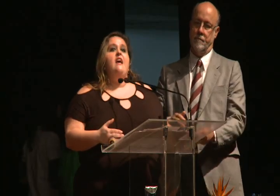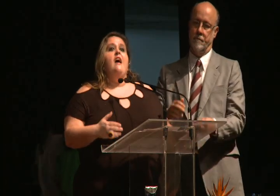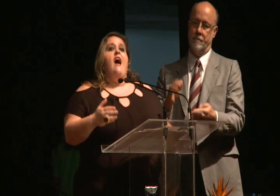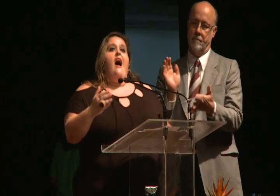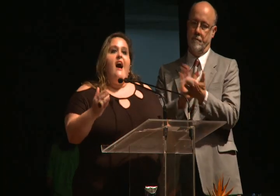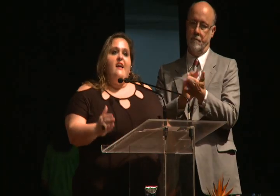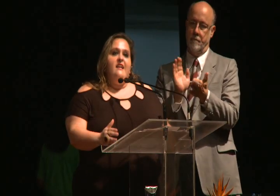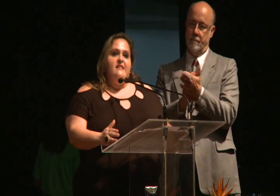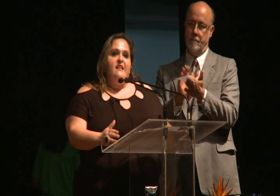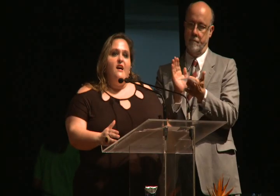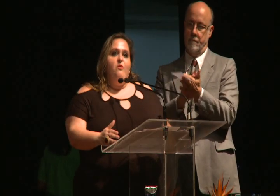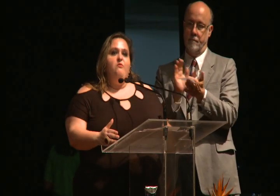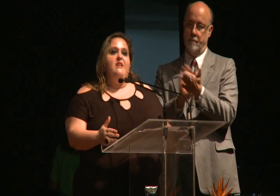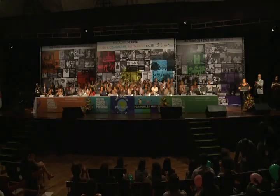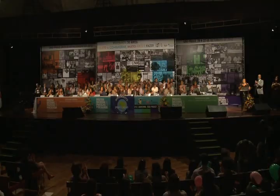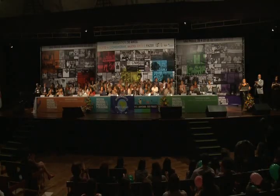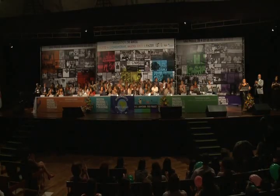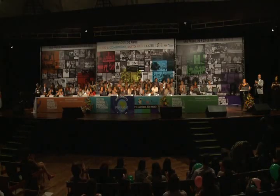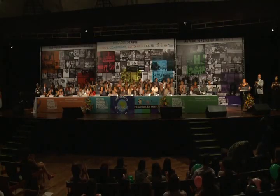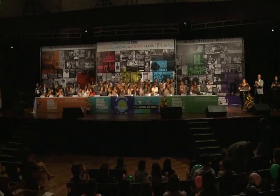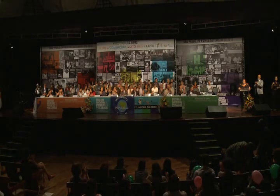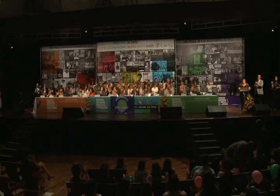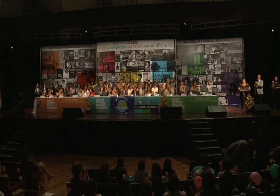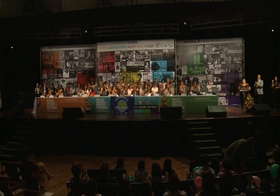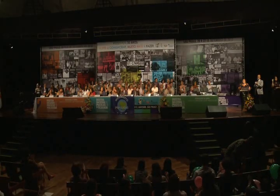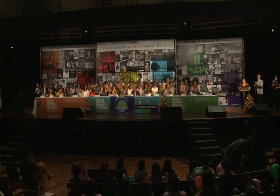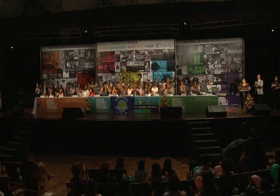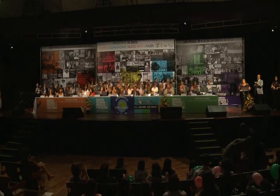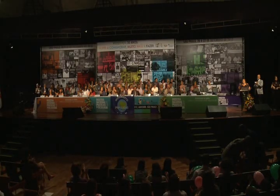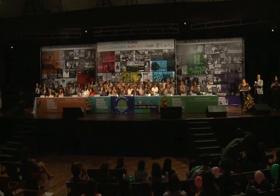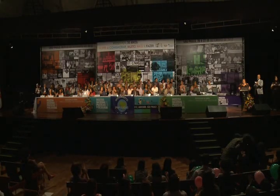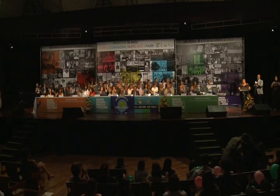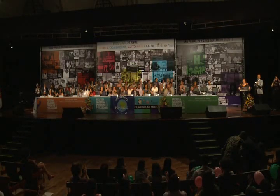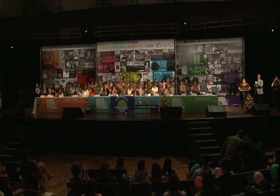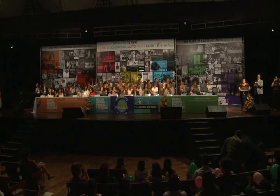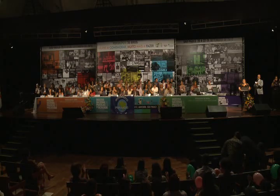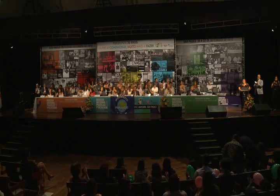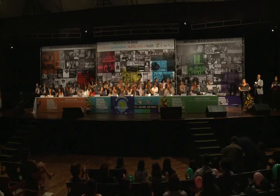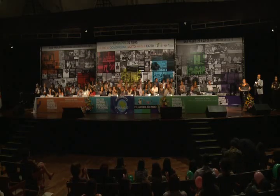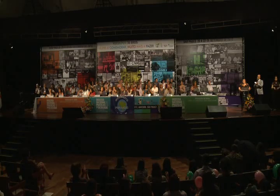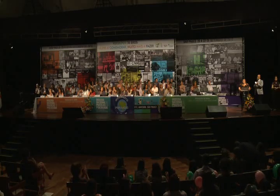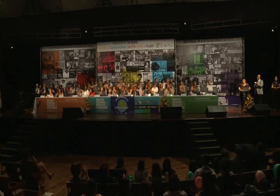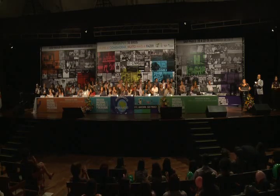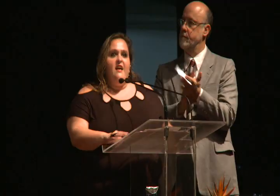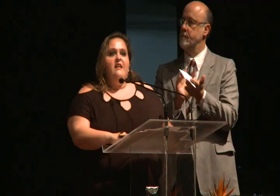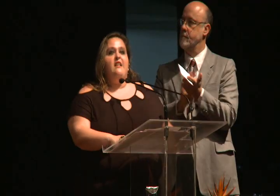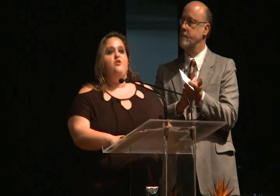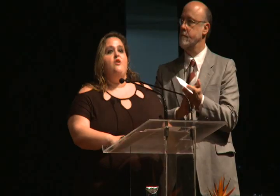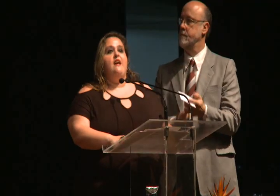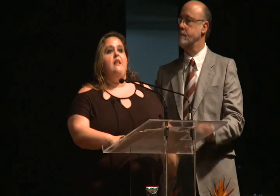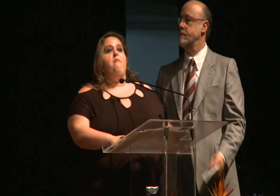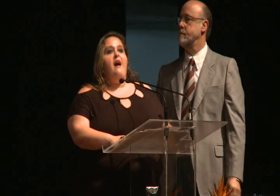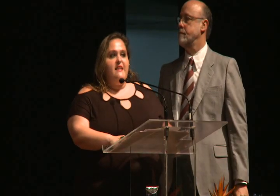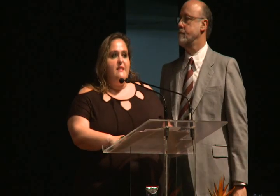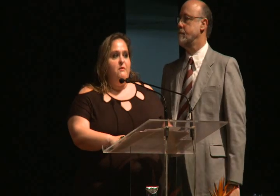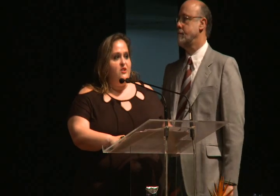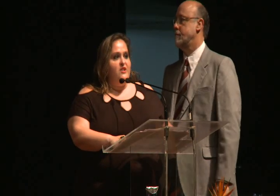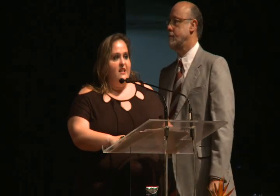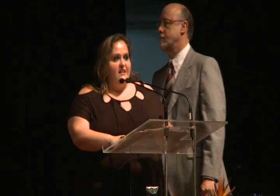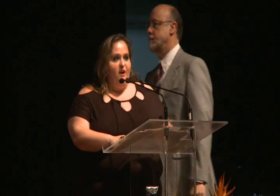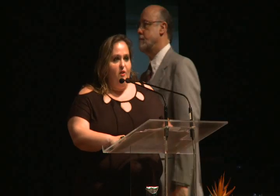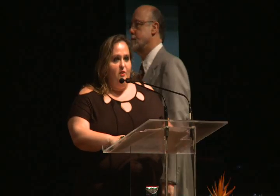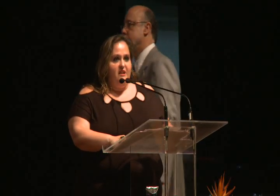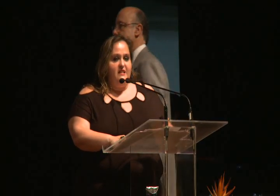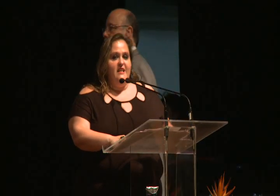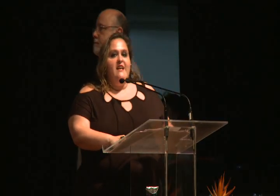e a questão da nossa luta pelo PL, pelo projeto de lei da jornada máxima